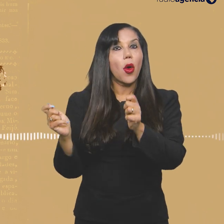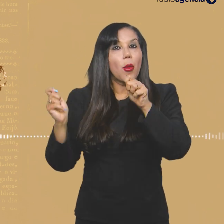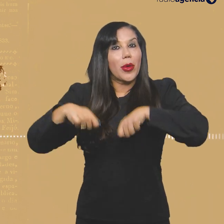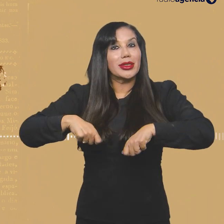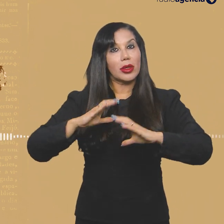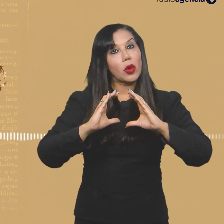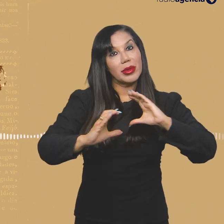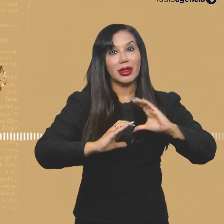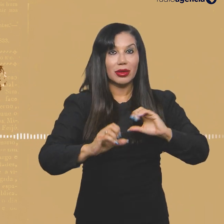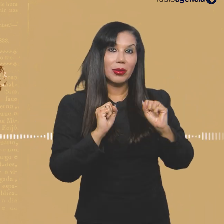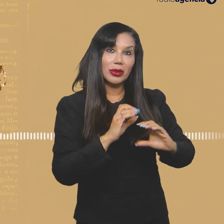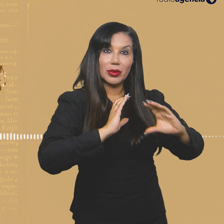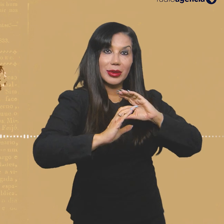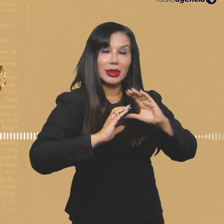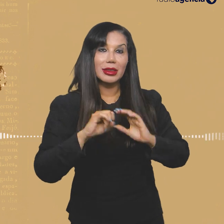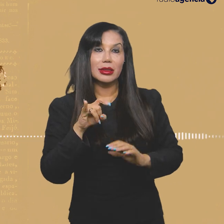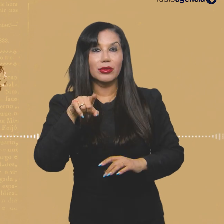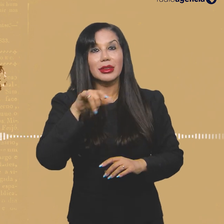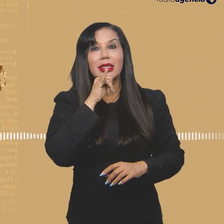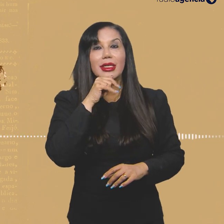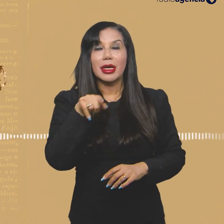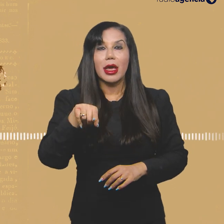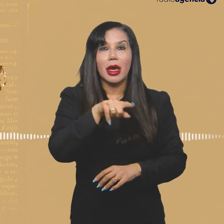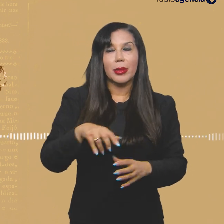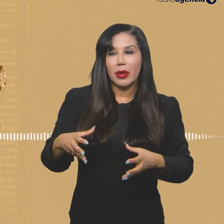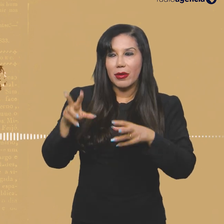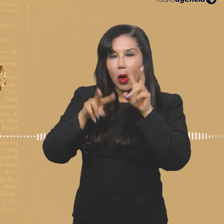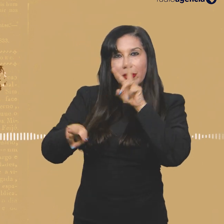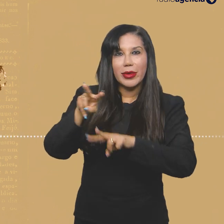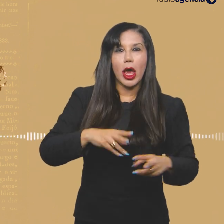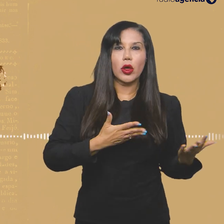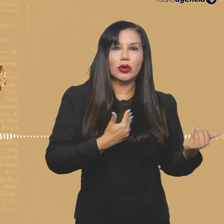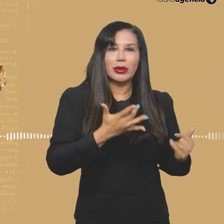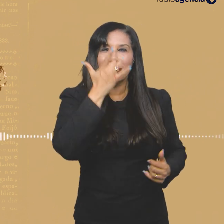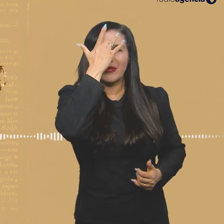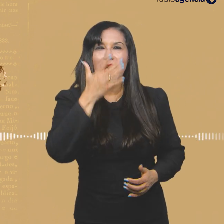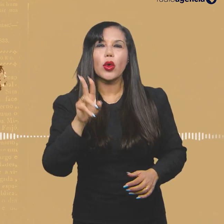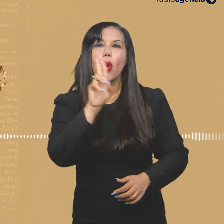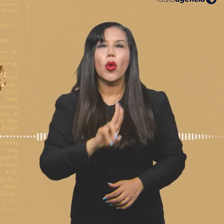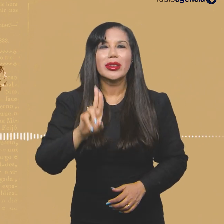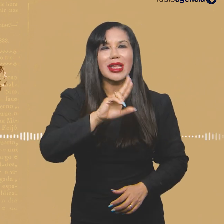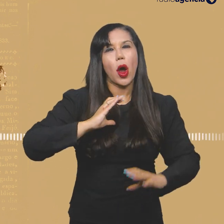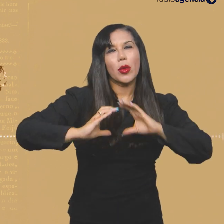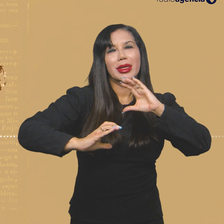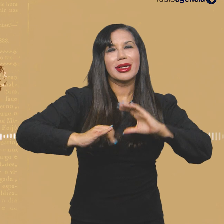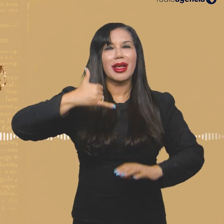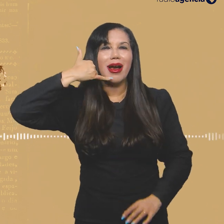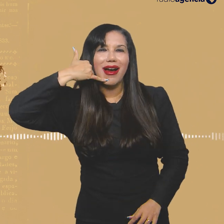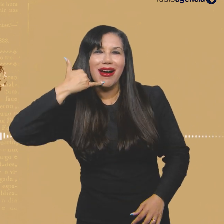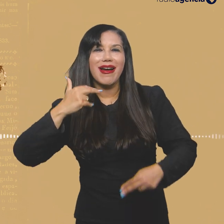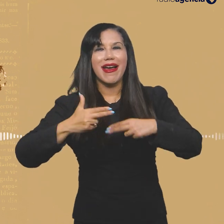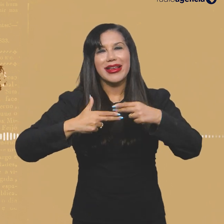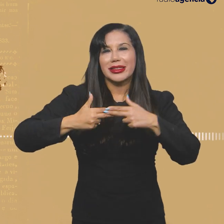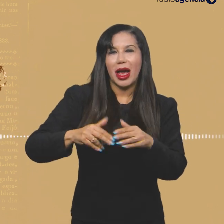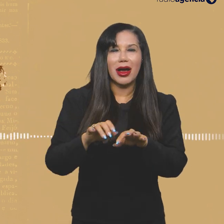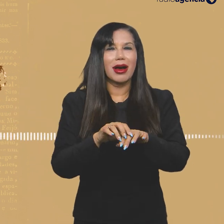é um potencial comunicador. E quando você pega essa juventude, que tem uma facilidade de comunicação,